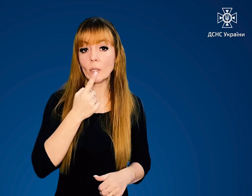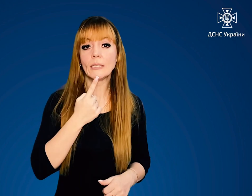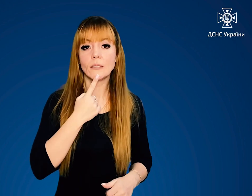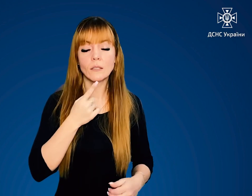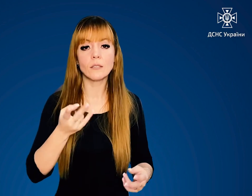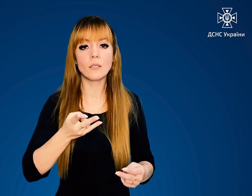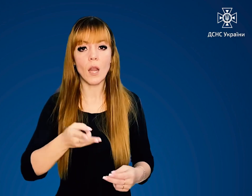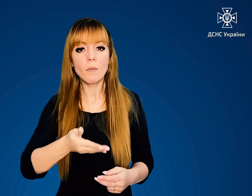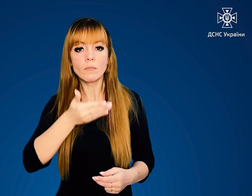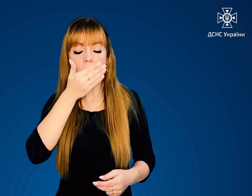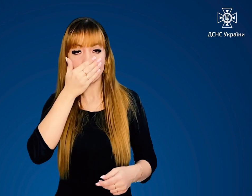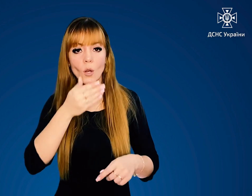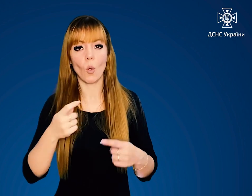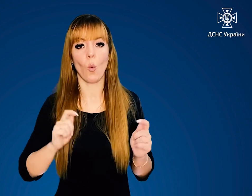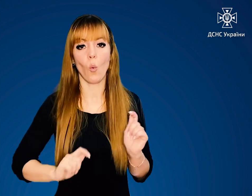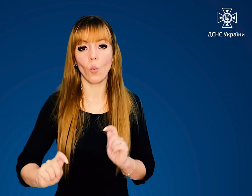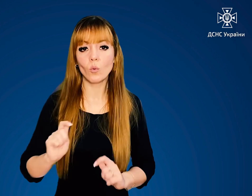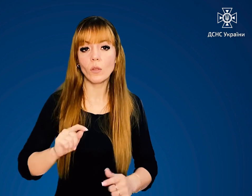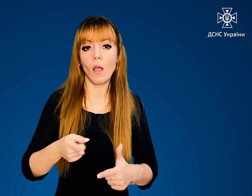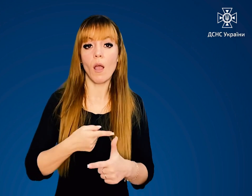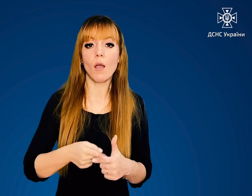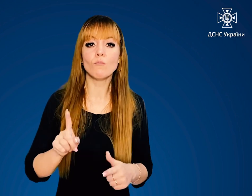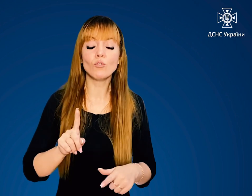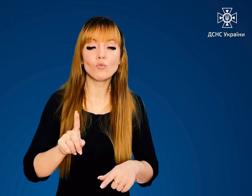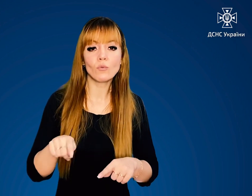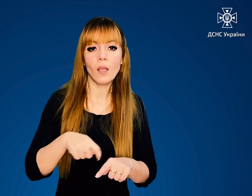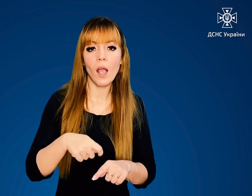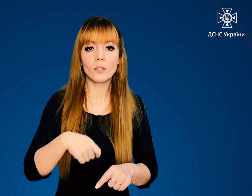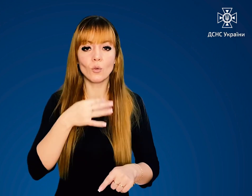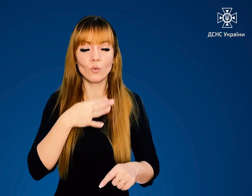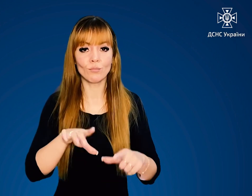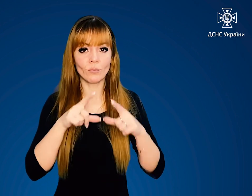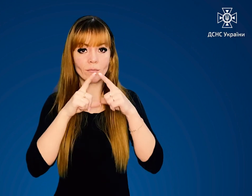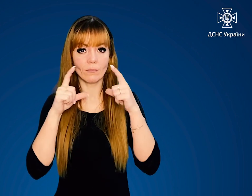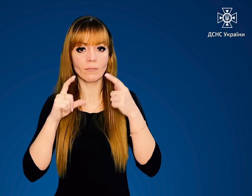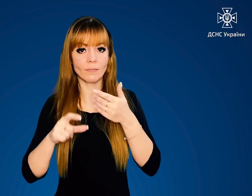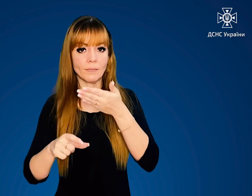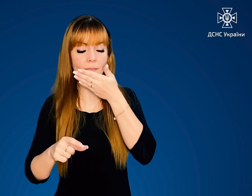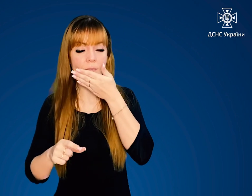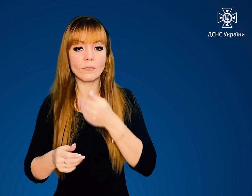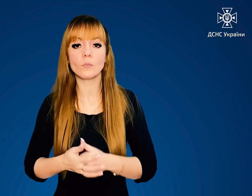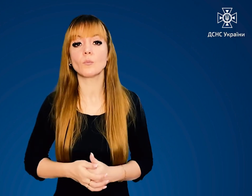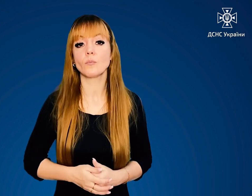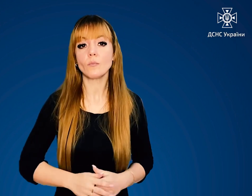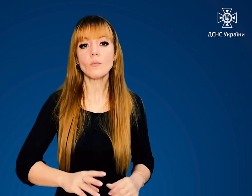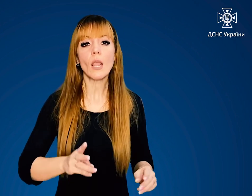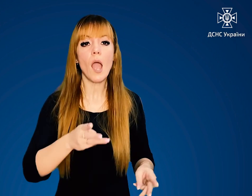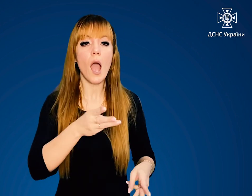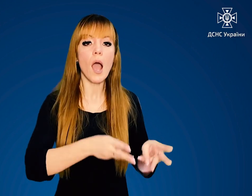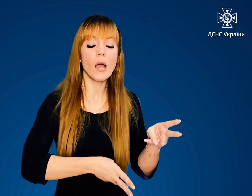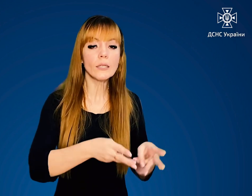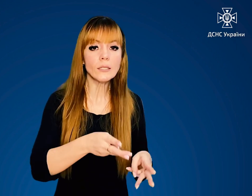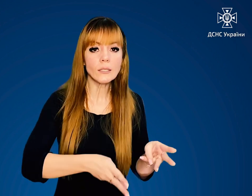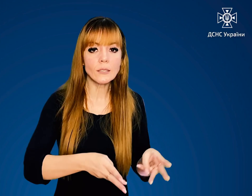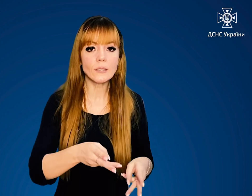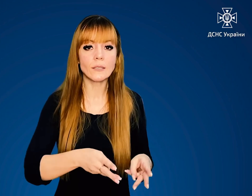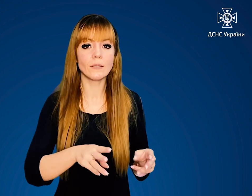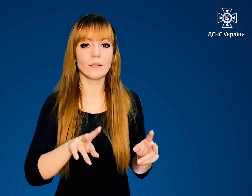при цьому прикривайте одягом чи шматком будь-якої тканини. Гасити полум'я невеликих